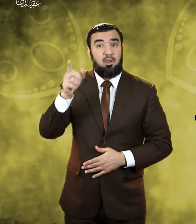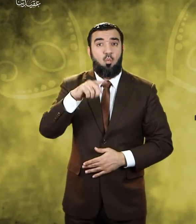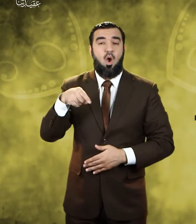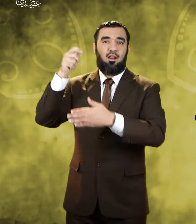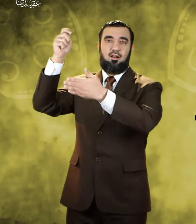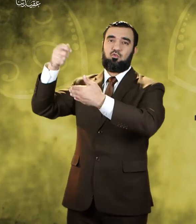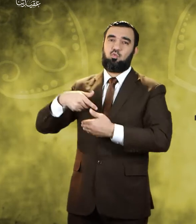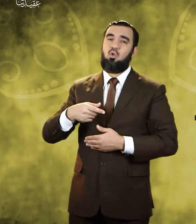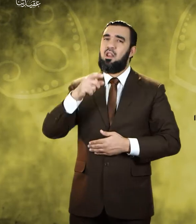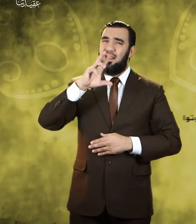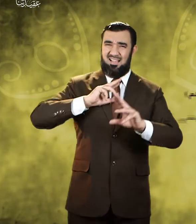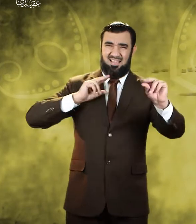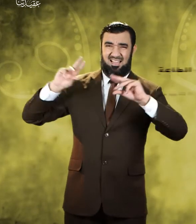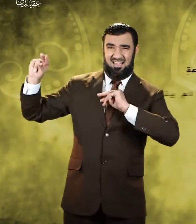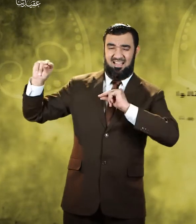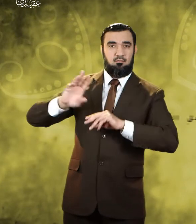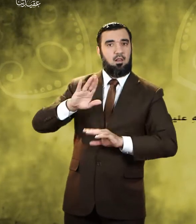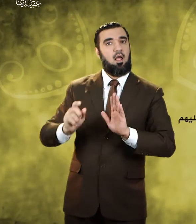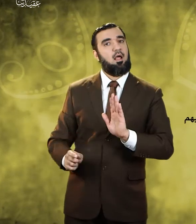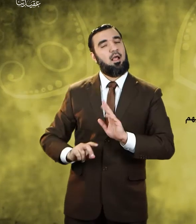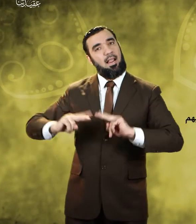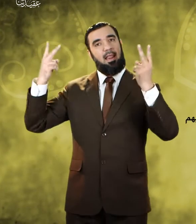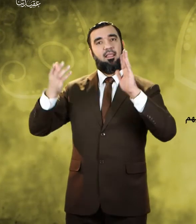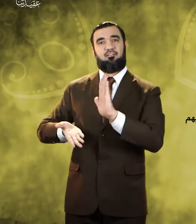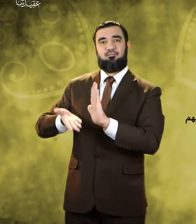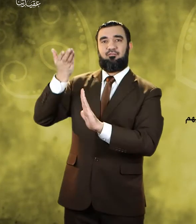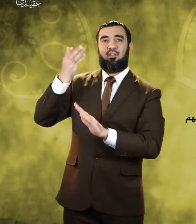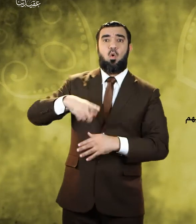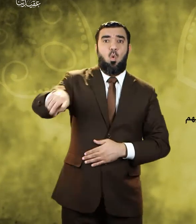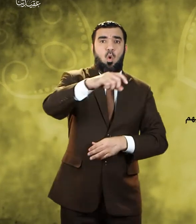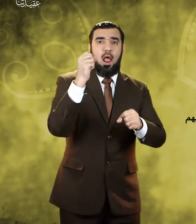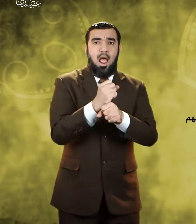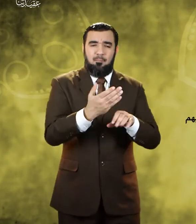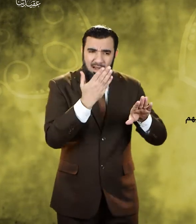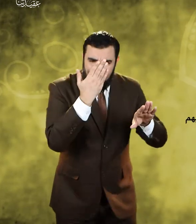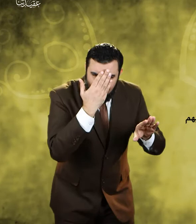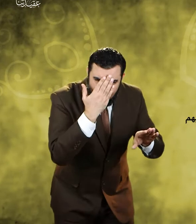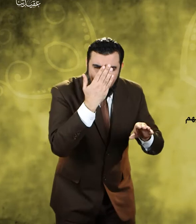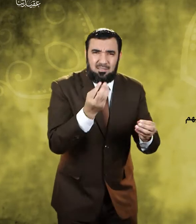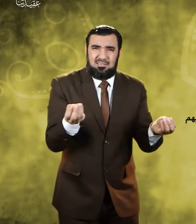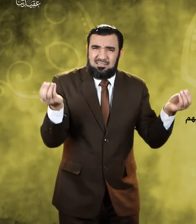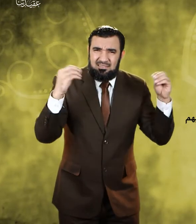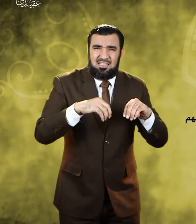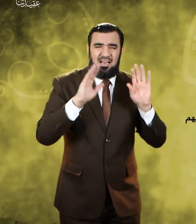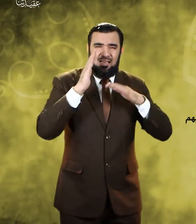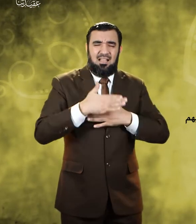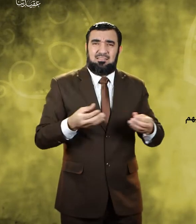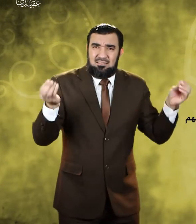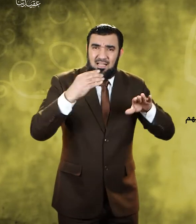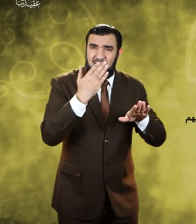الناس منزلة ومكانة لا يمكن للعبد بالاجتهاد في الطاعة والإكثار من